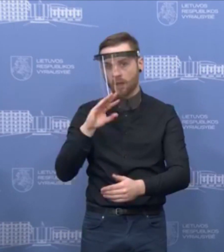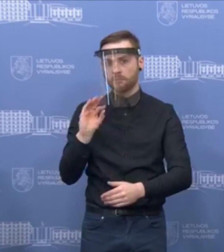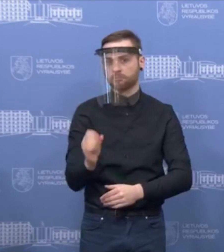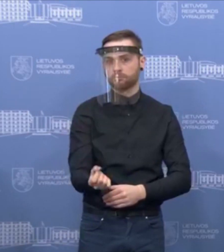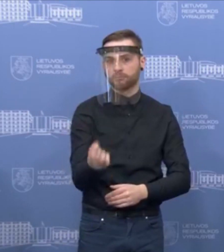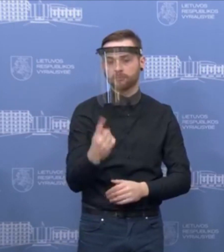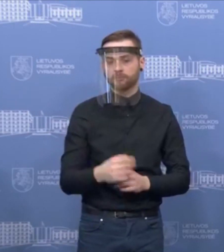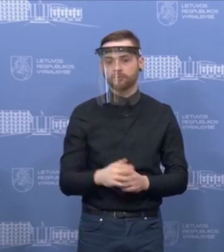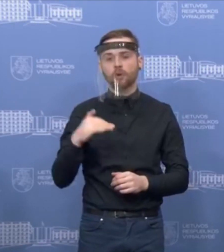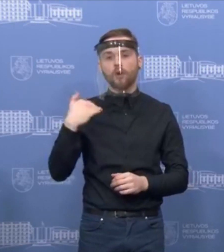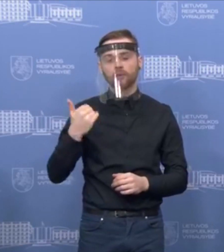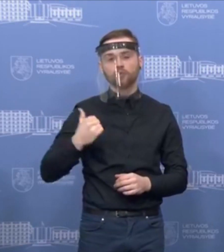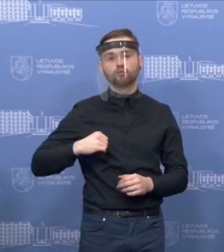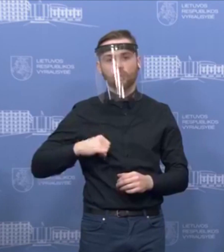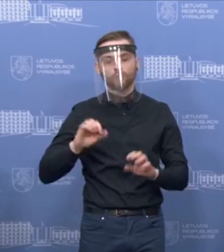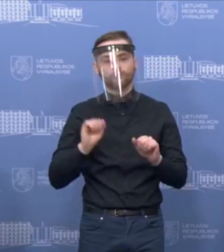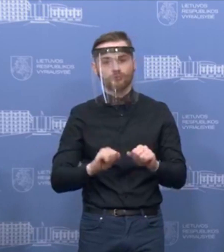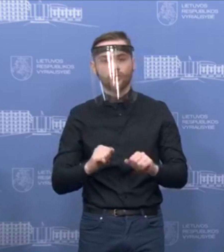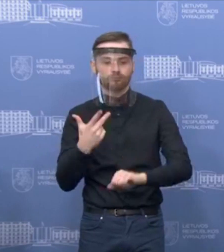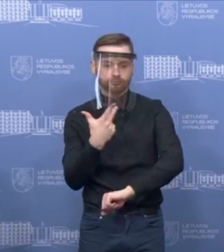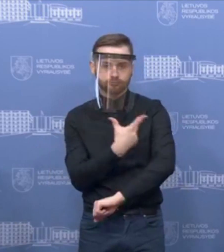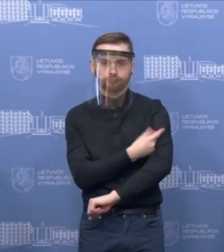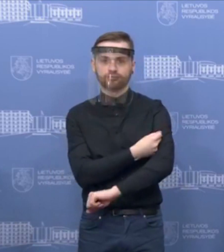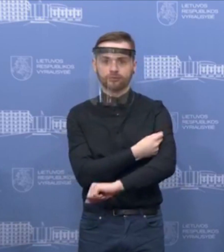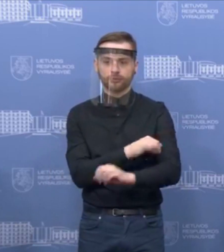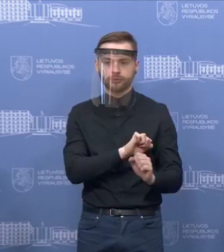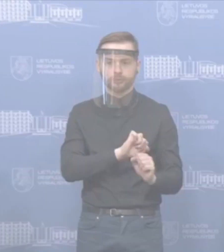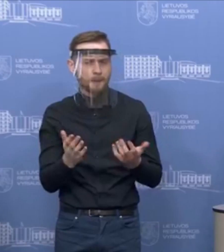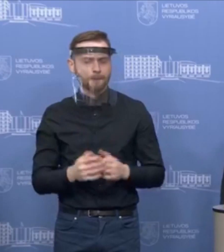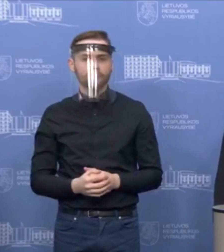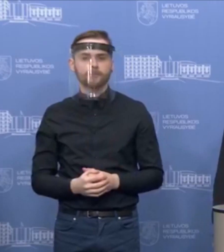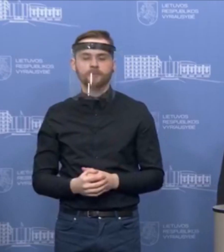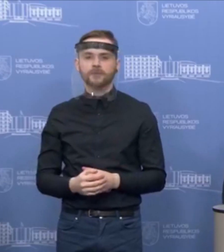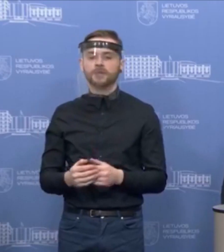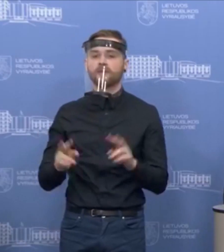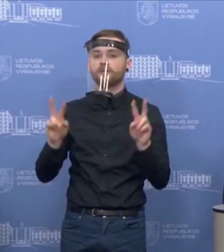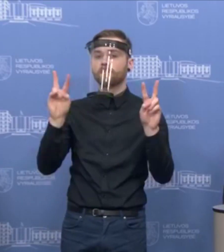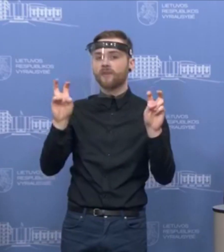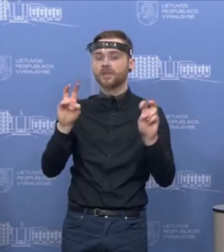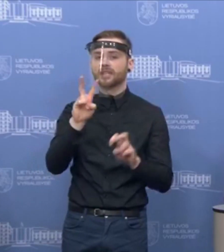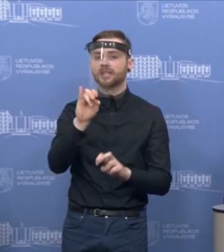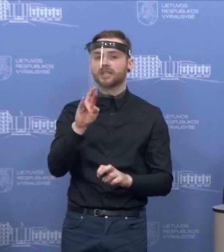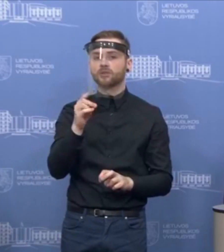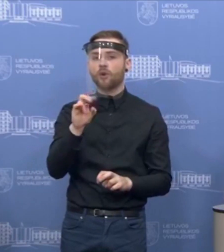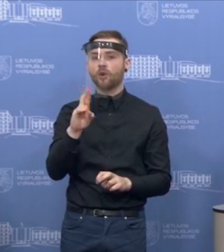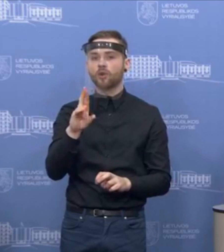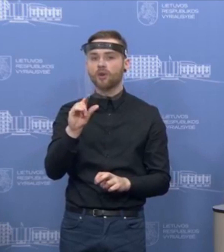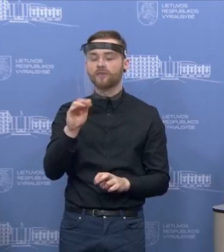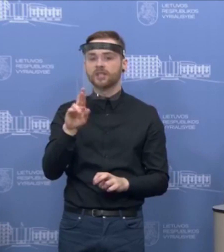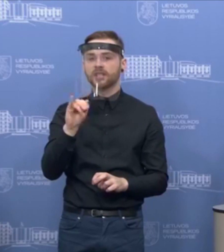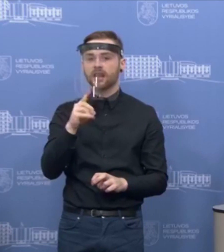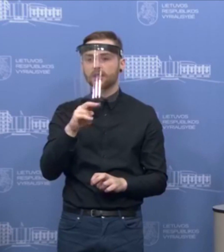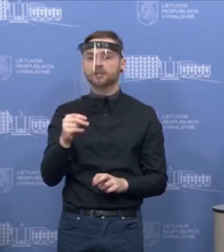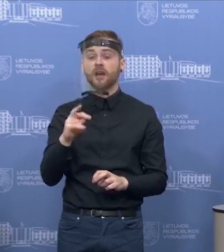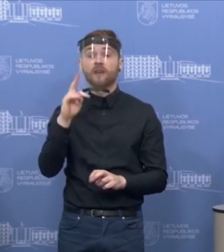žmonės būtų galėtų įgyti imunitetą ir neužsikrės šio viruso. Hydrochlorochinas yra iš tiesų vienas iš tų